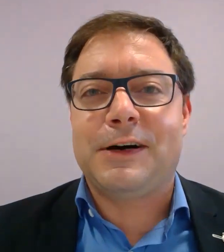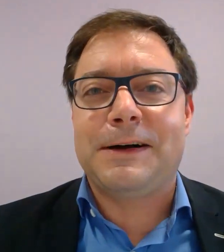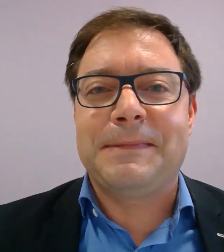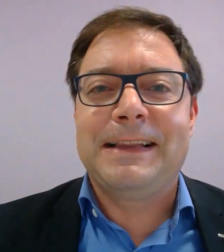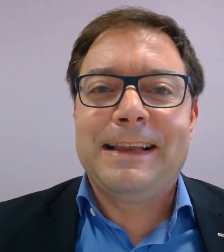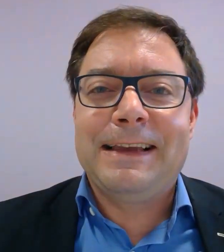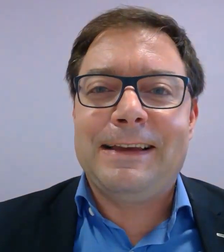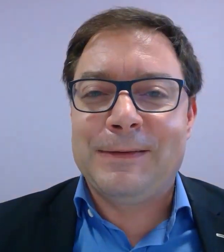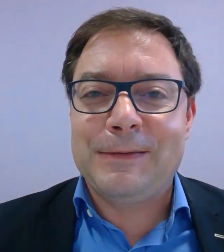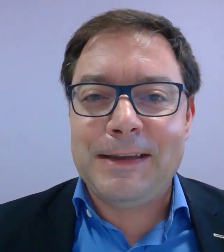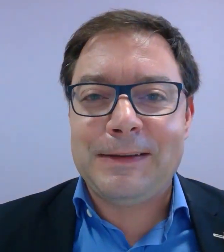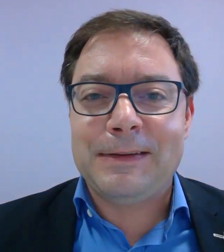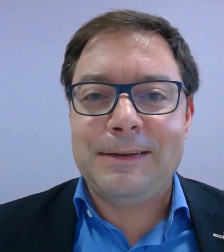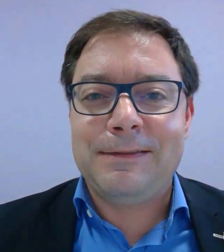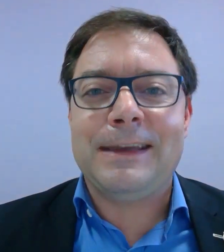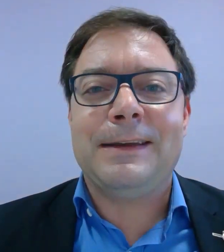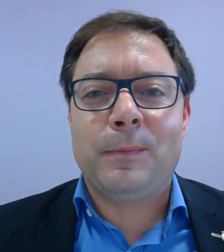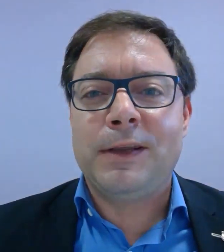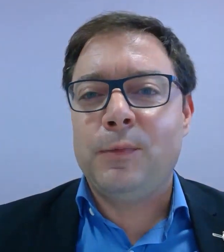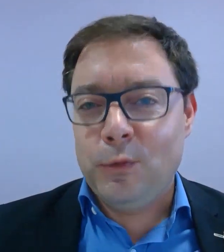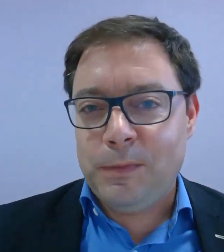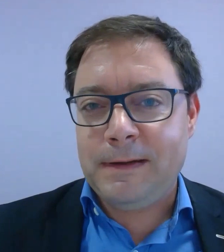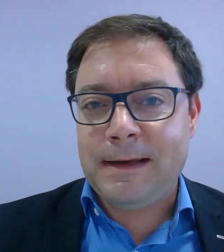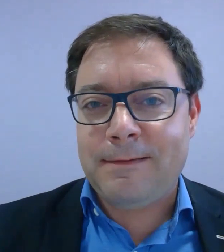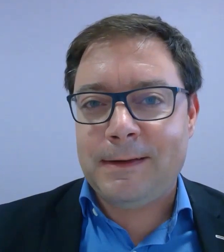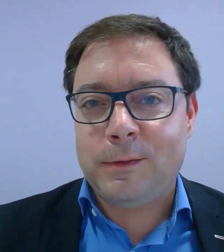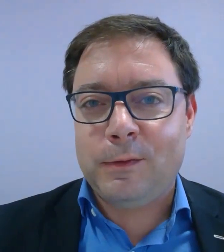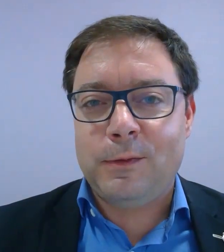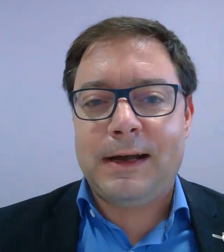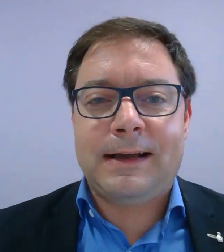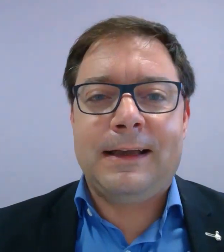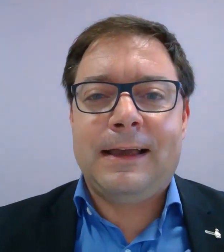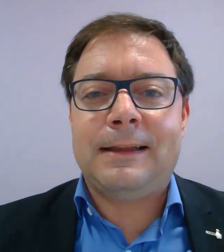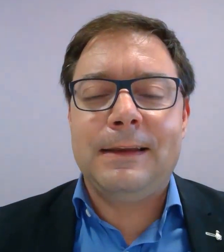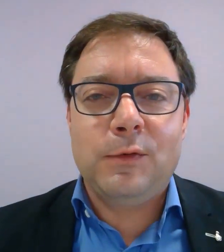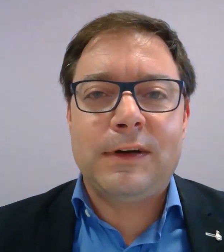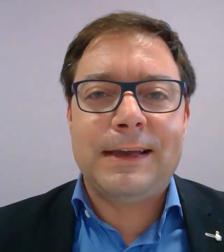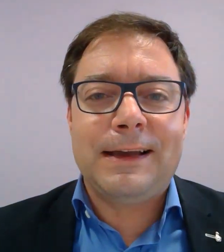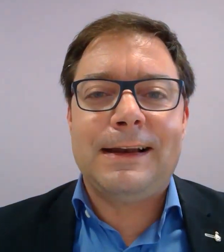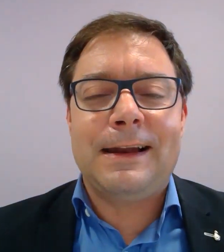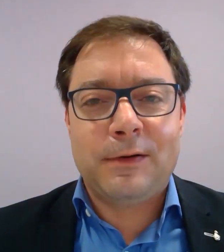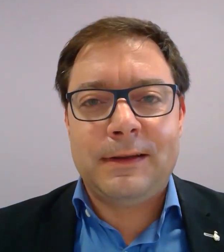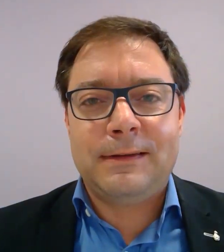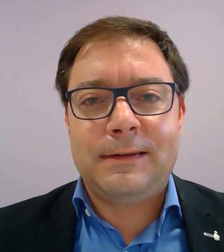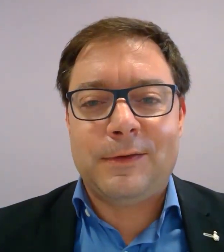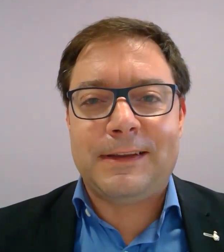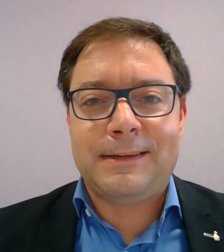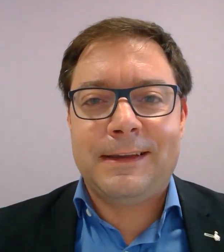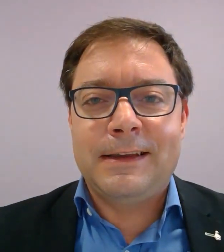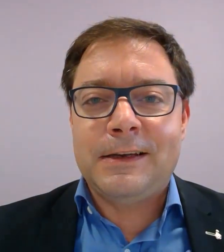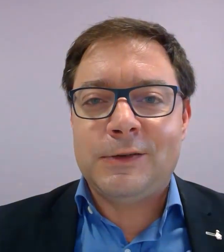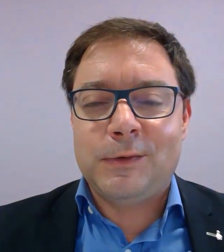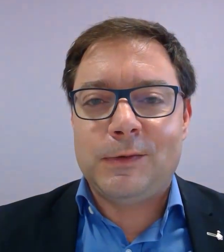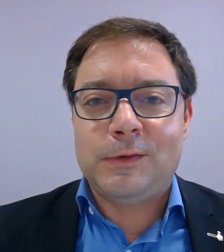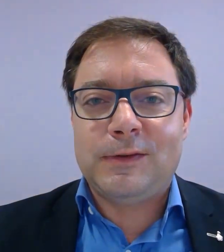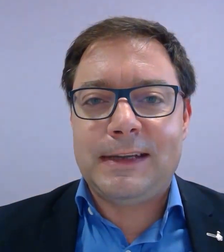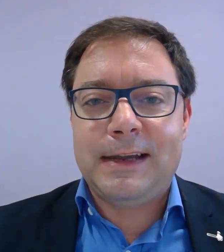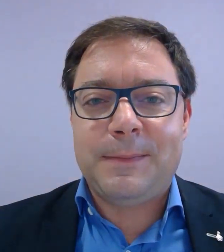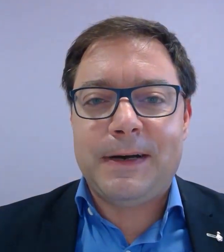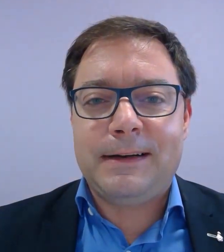voir. Donc soyez attentifs et prenez beaucoup de plaisir avec ce cours à découvrir la langue des signes française. Je cède la main,